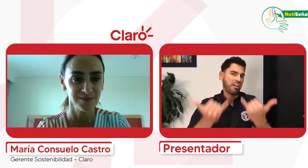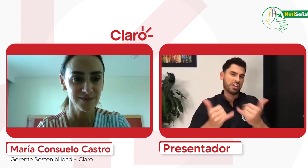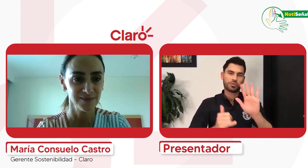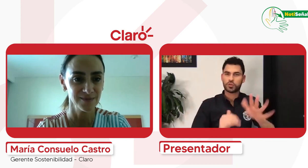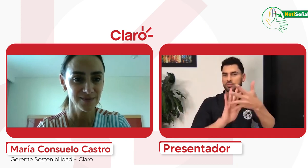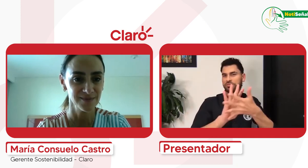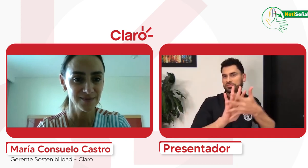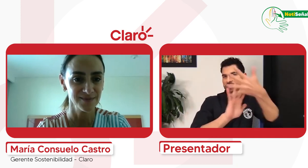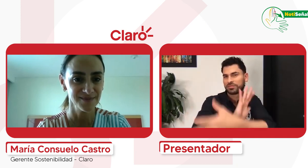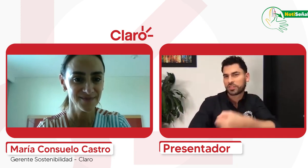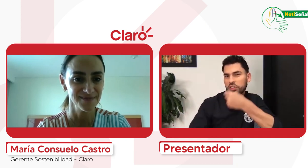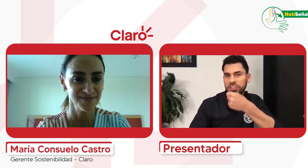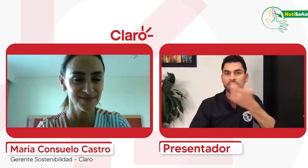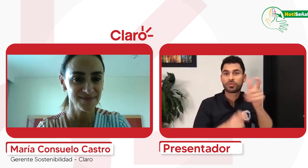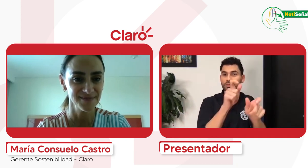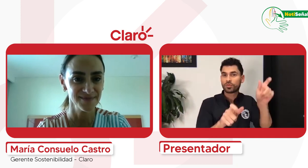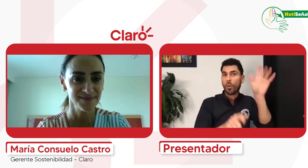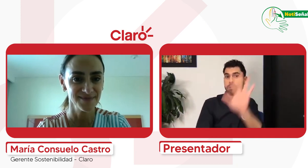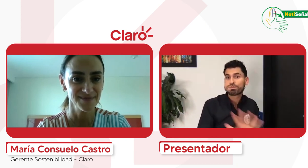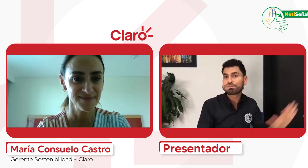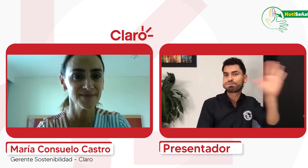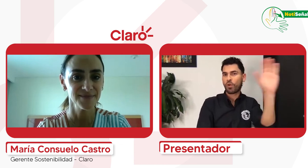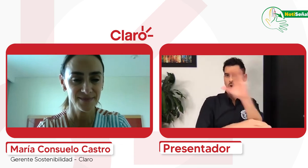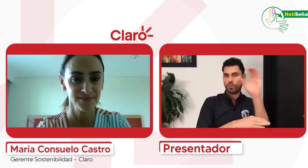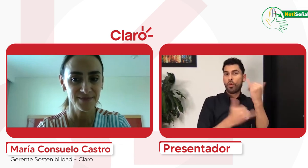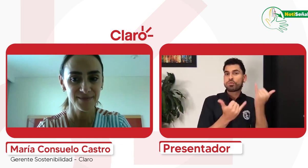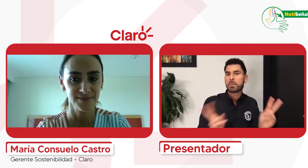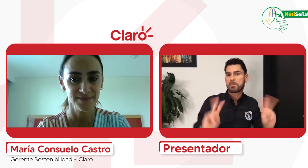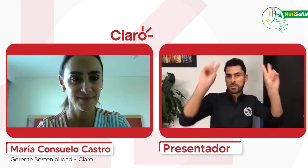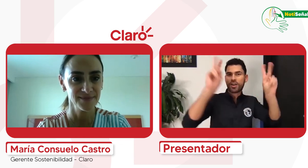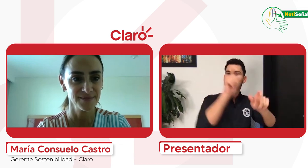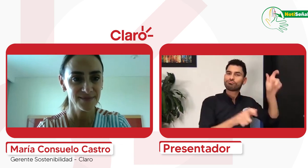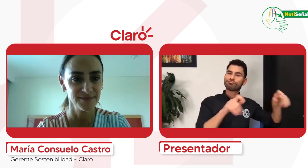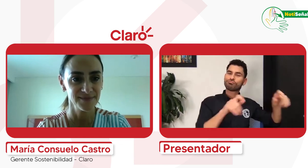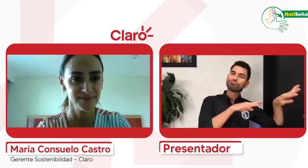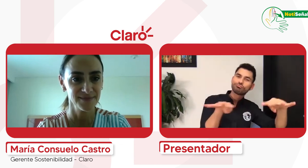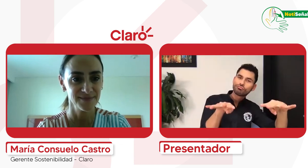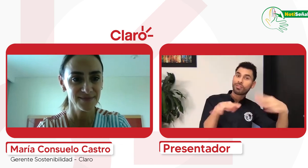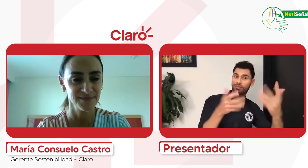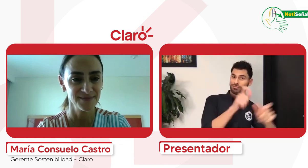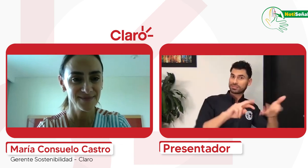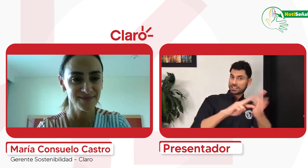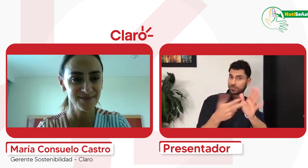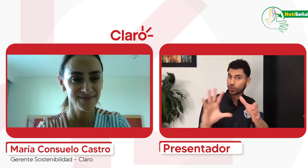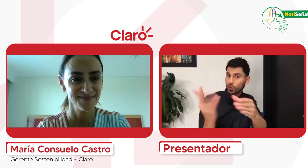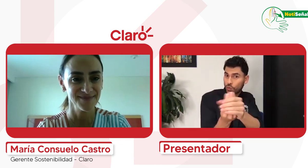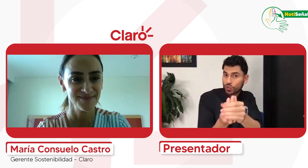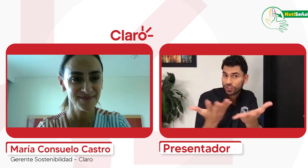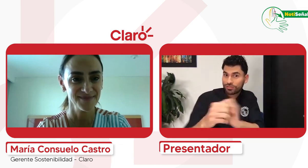Muchísimas gracias. Gracias por estar aquí en Noticieniales. Y, pues, bueno, a todas las personas sordas que nos ven